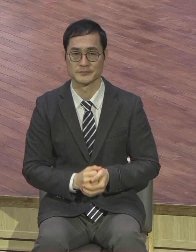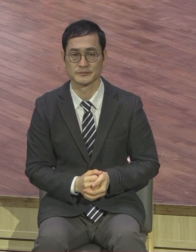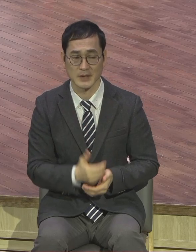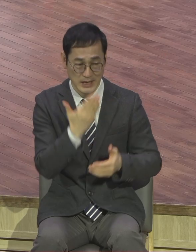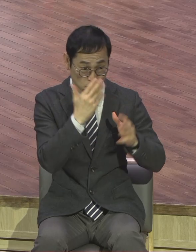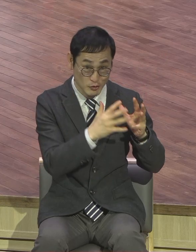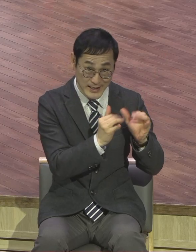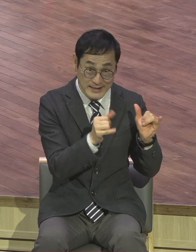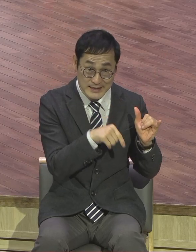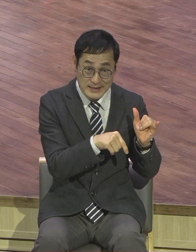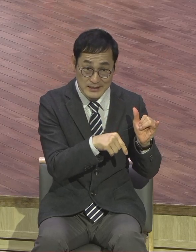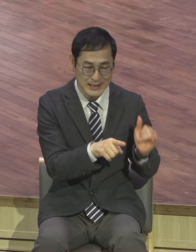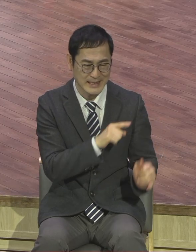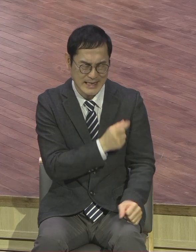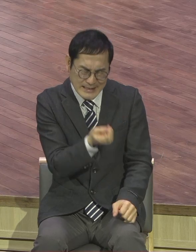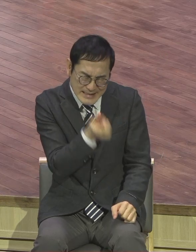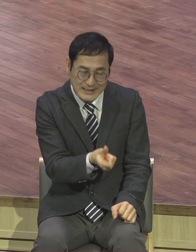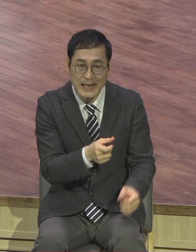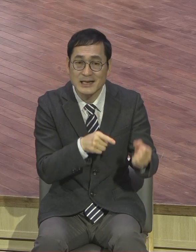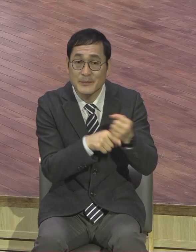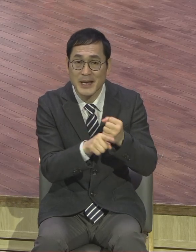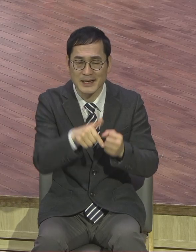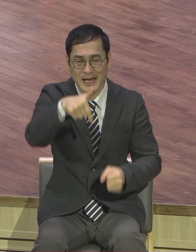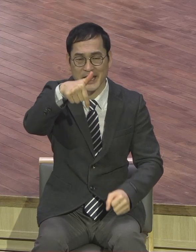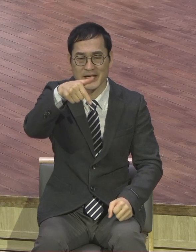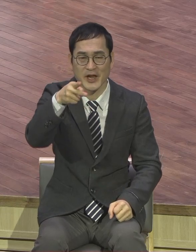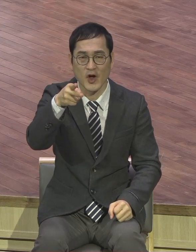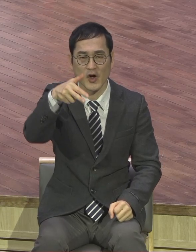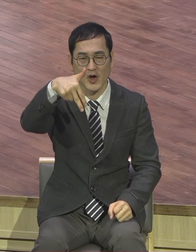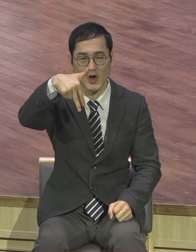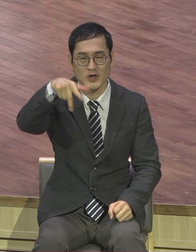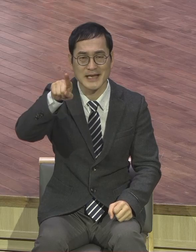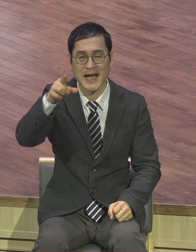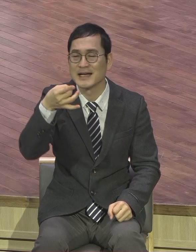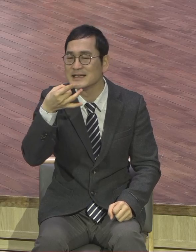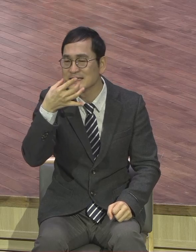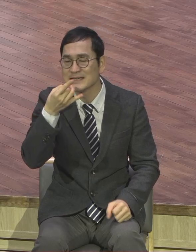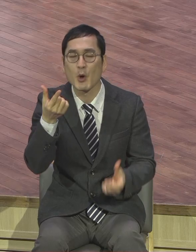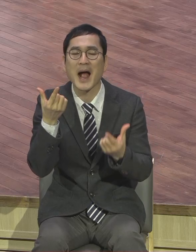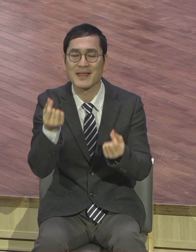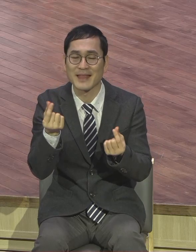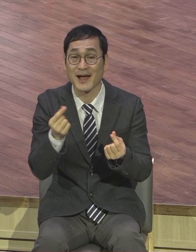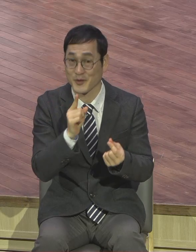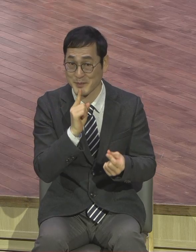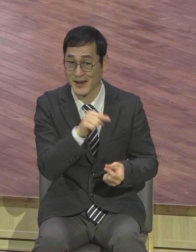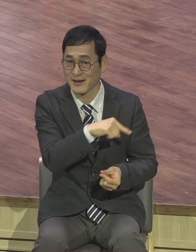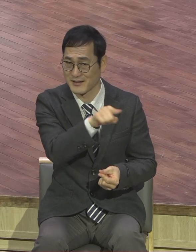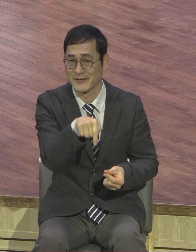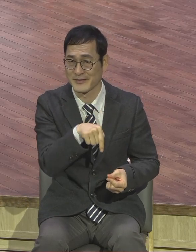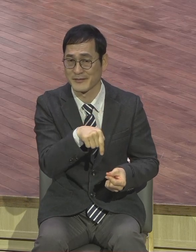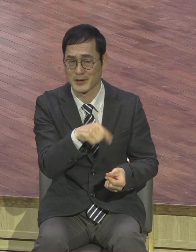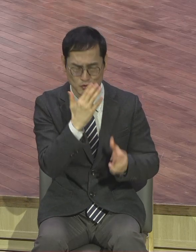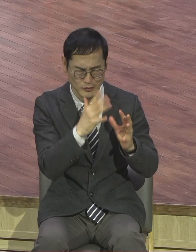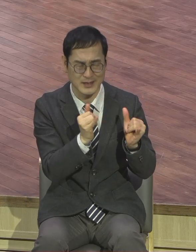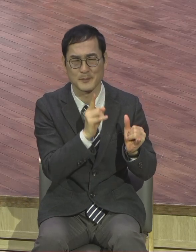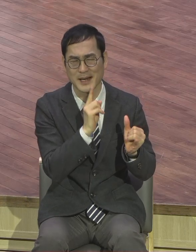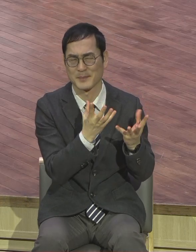게다시만하다 그렇게 표현합니다. 게다시만하다. 마태복음 17장 2절에도 보면 예수님께서 너의